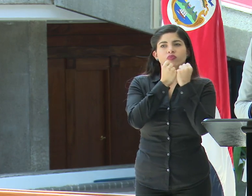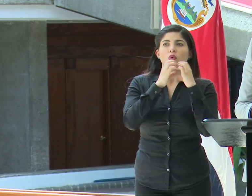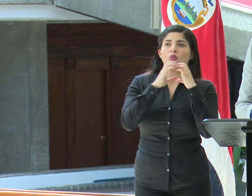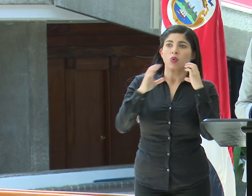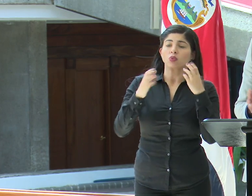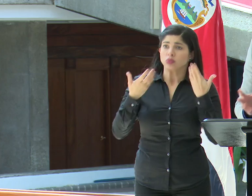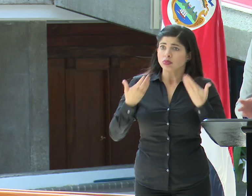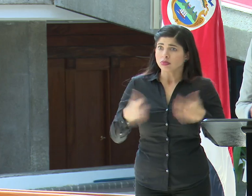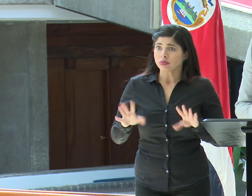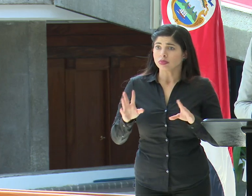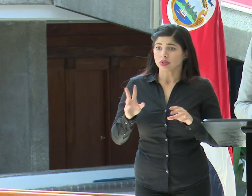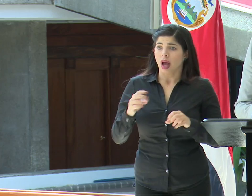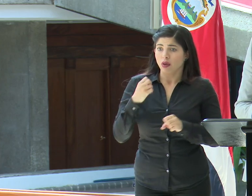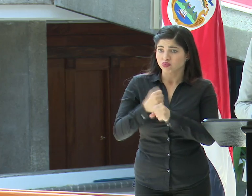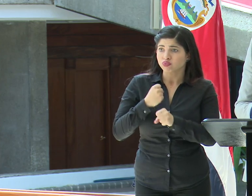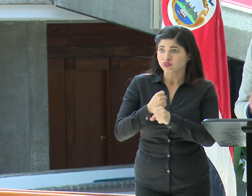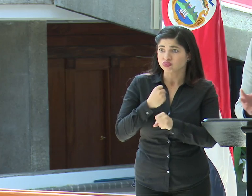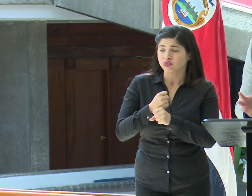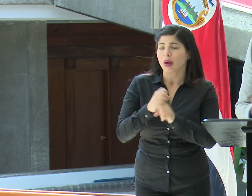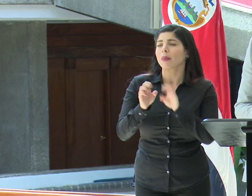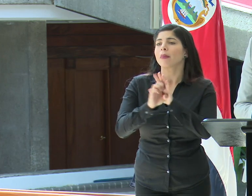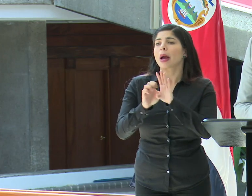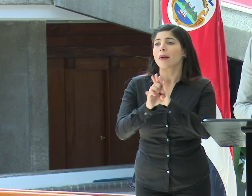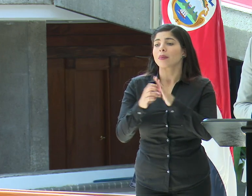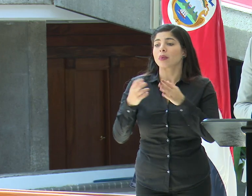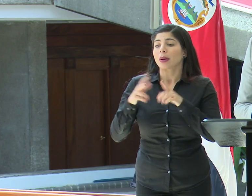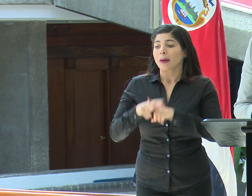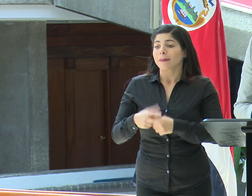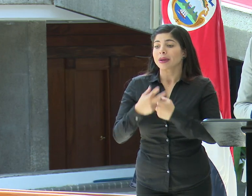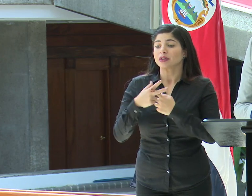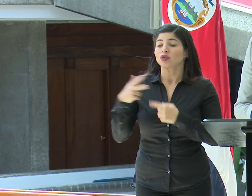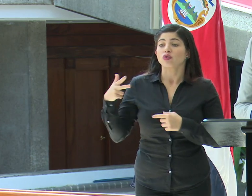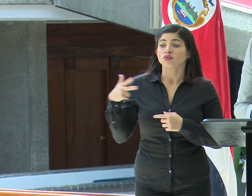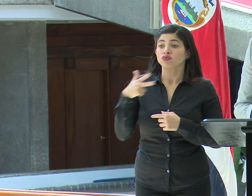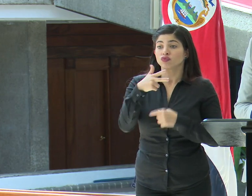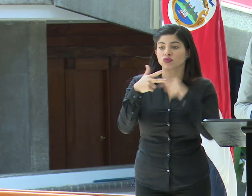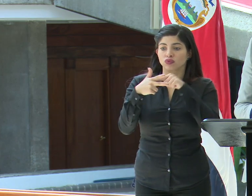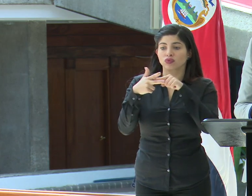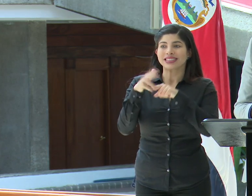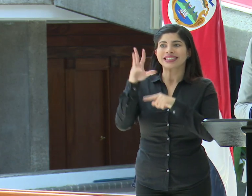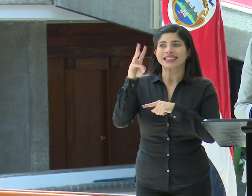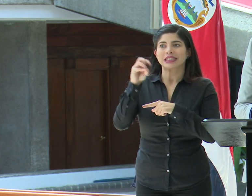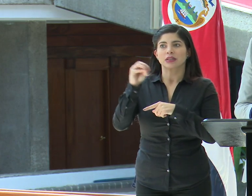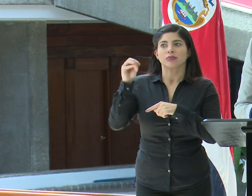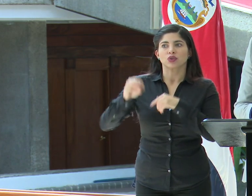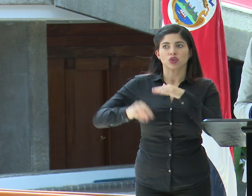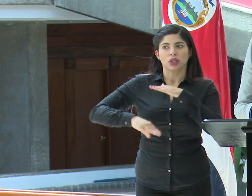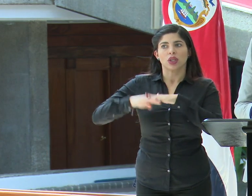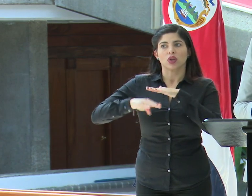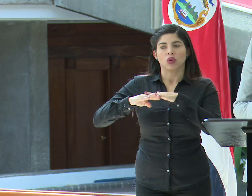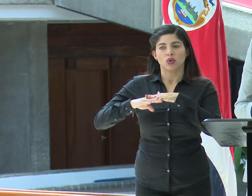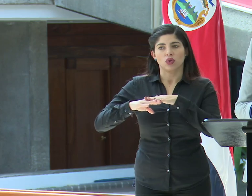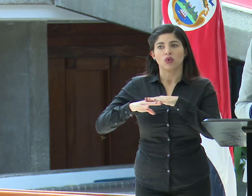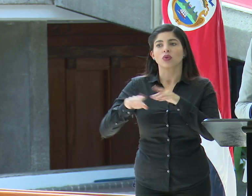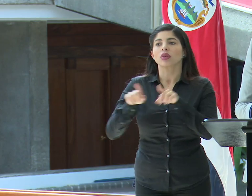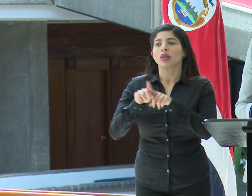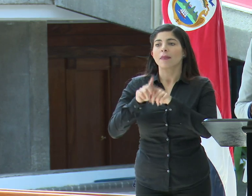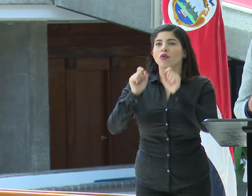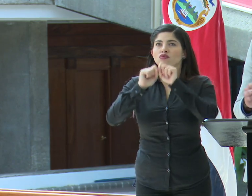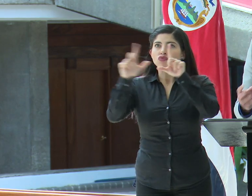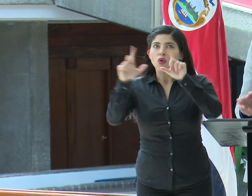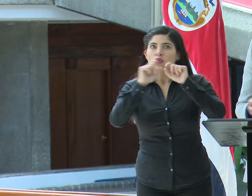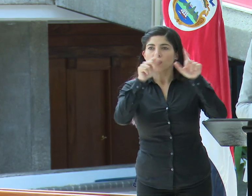buses. Ya se han tomado medidas, por ejemplo, iniciar el trayecto con un 60 por ciento de la capacidad, se han estado colocando los diferentes